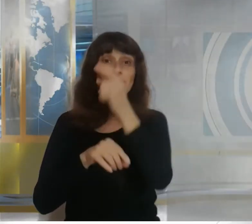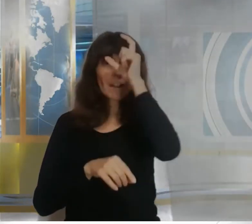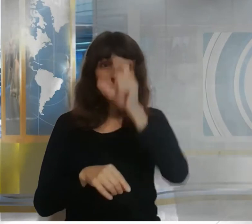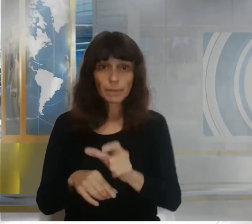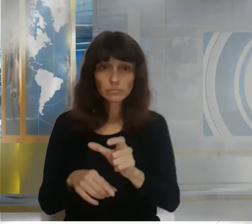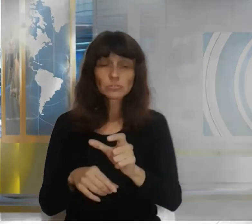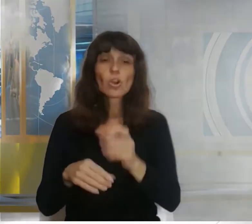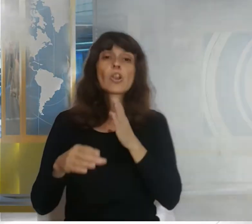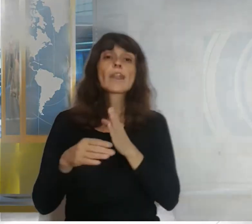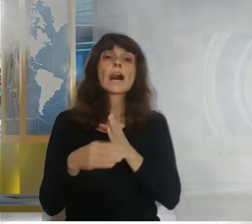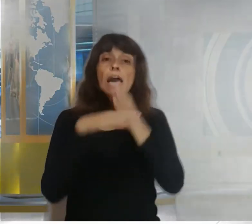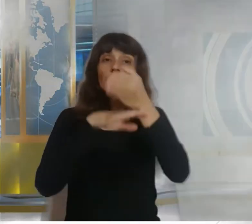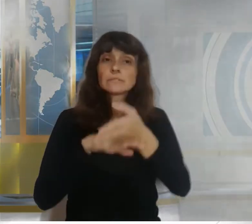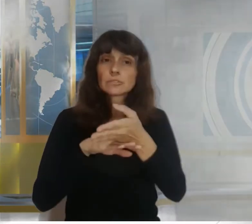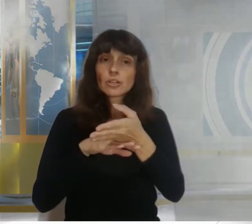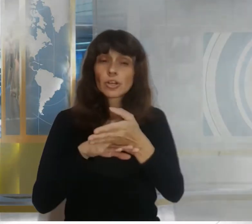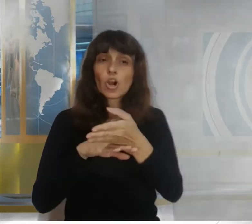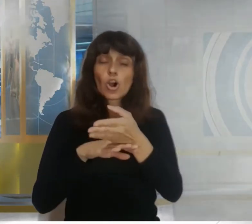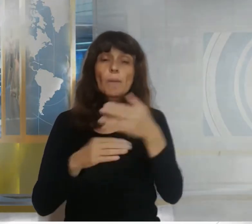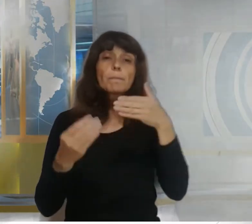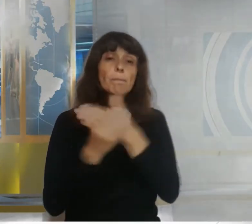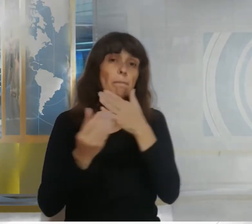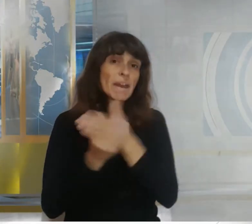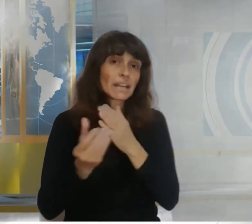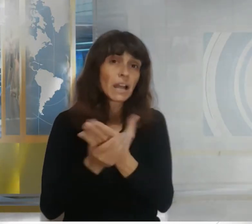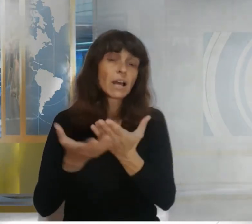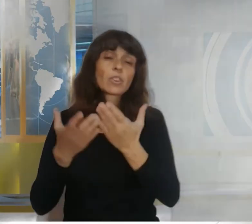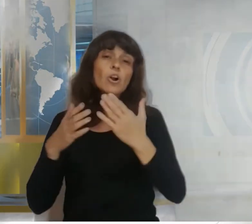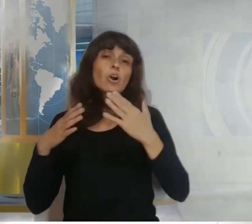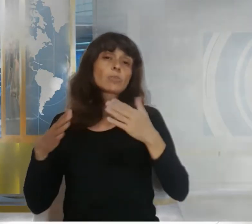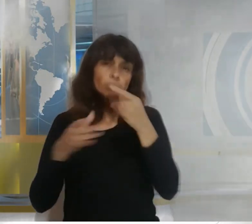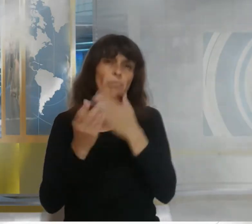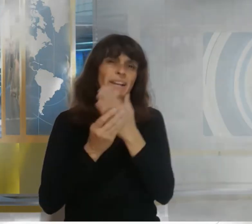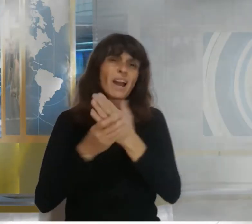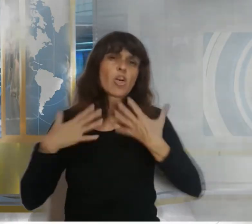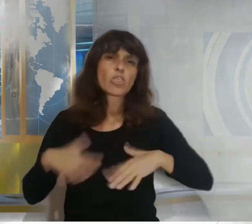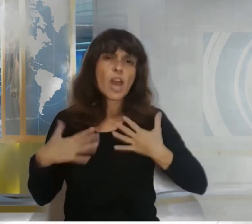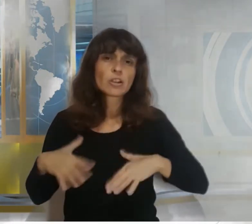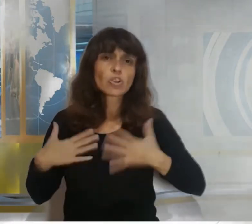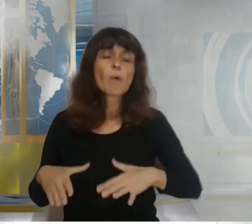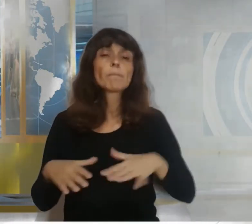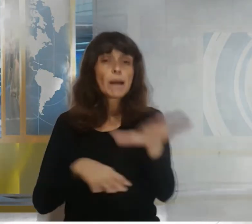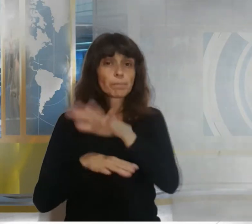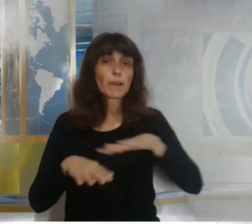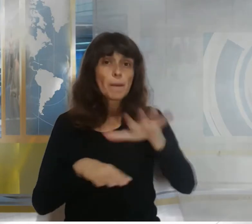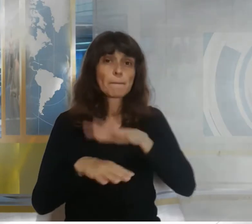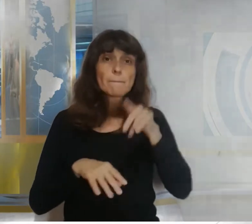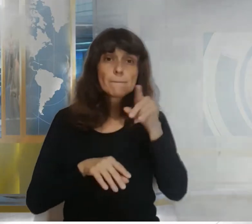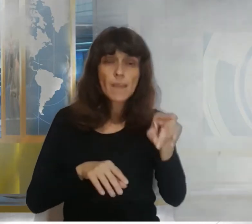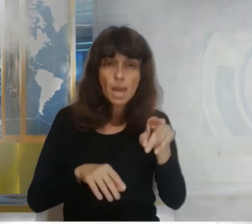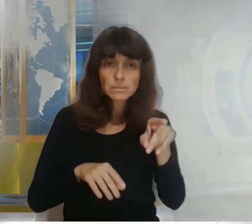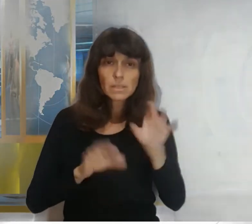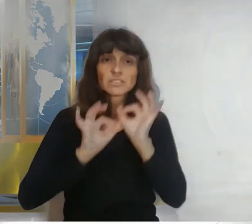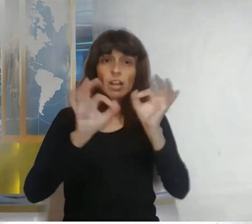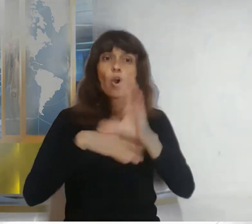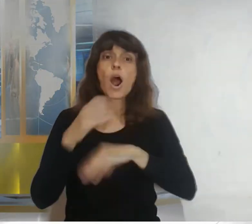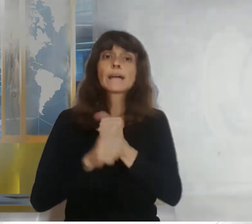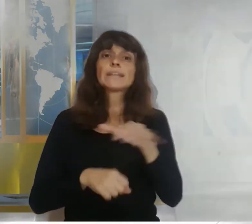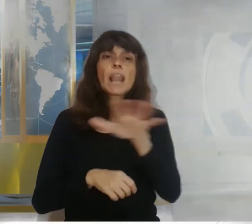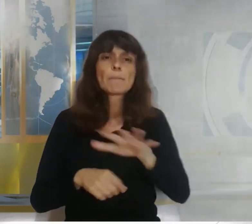mercado de ropa de segunda mano en la plaza Tallarán y afirmó sentirse enfermo para que